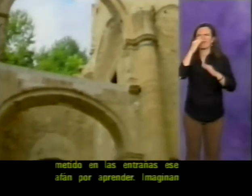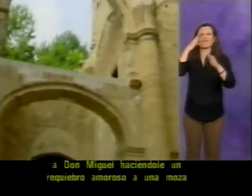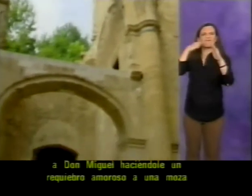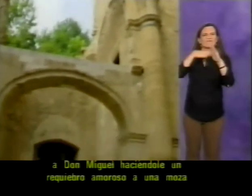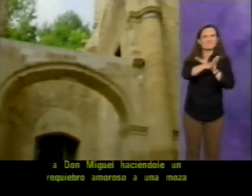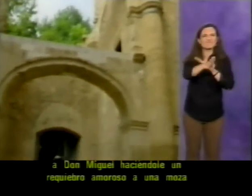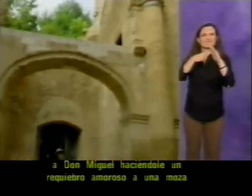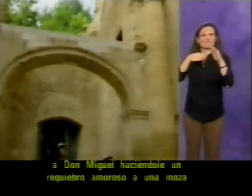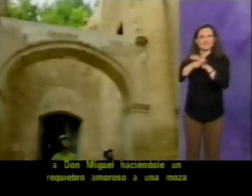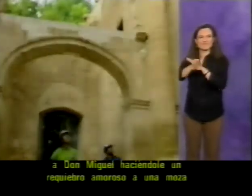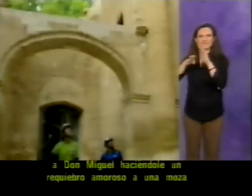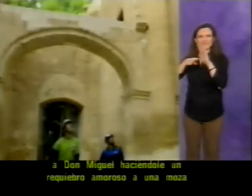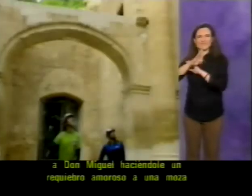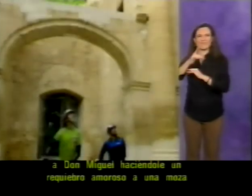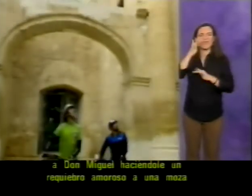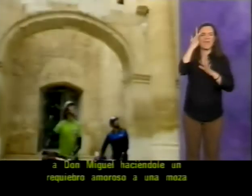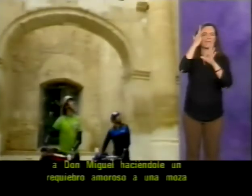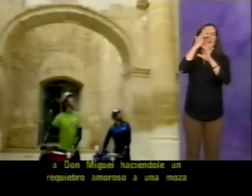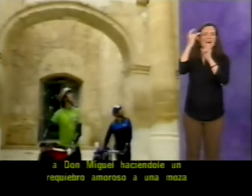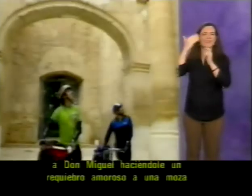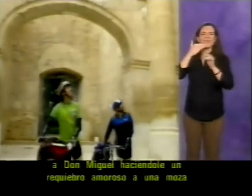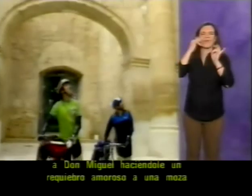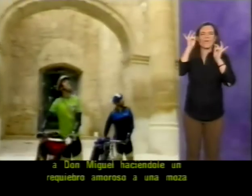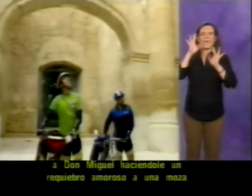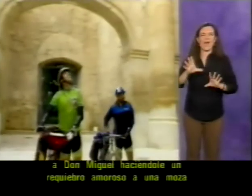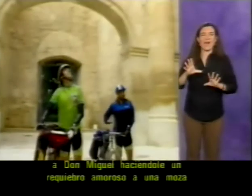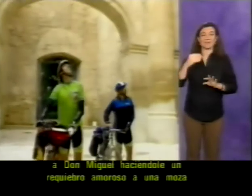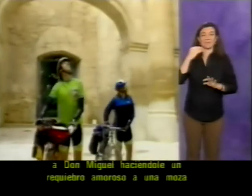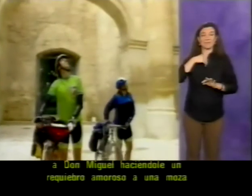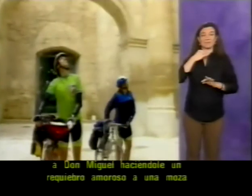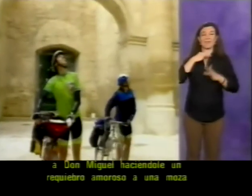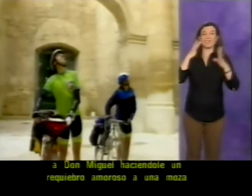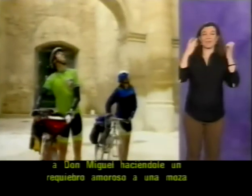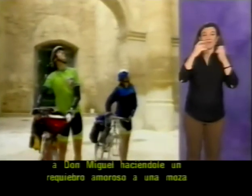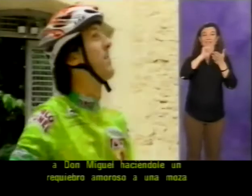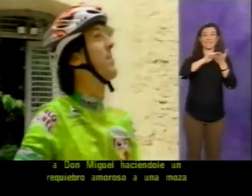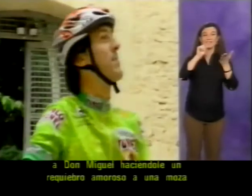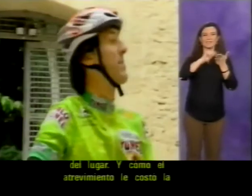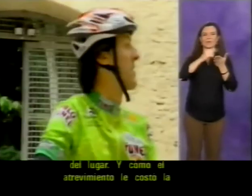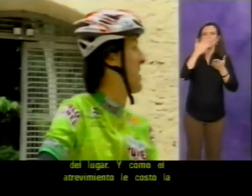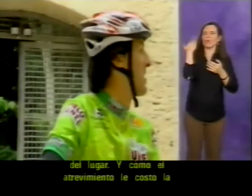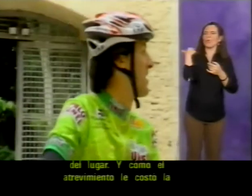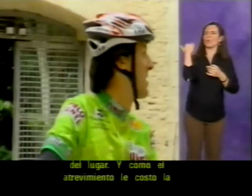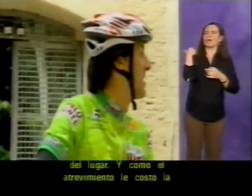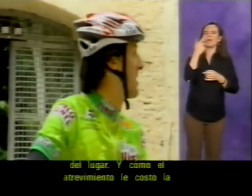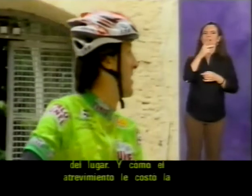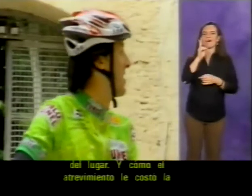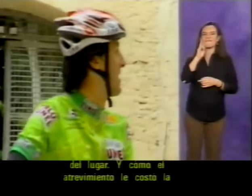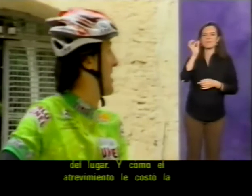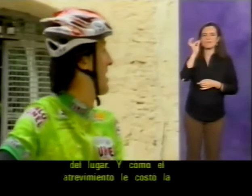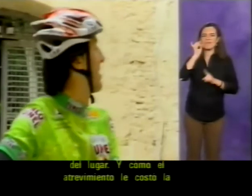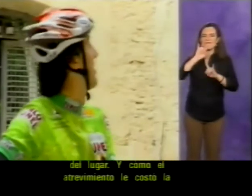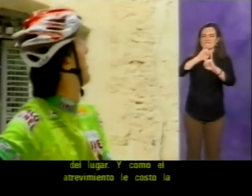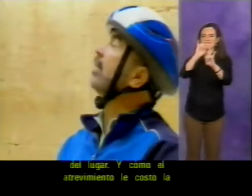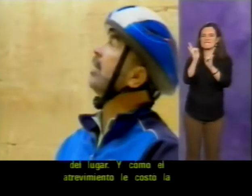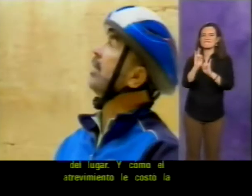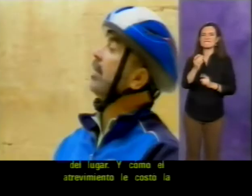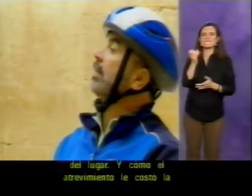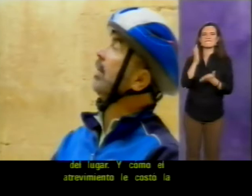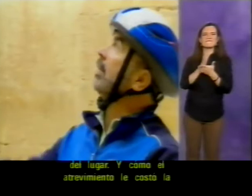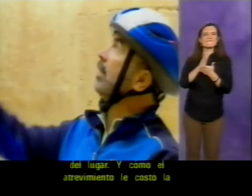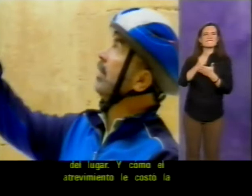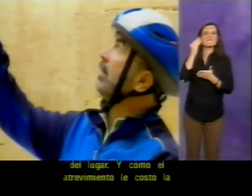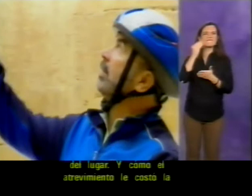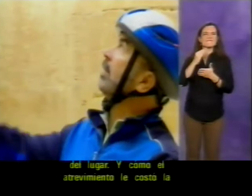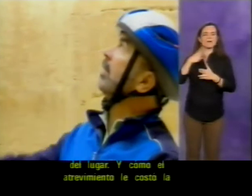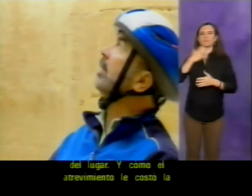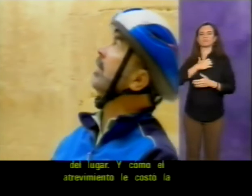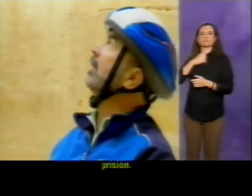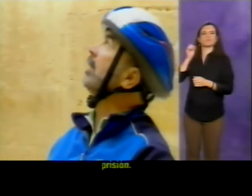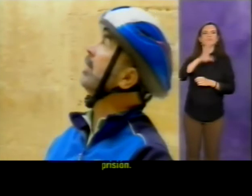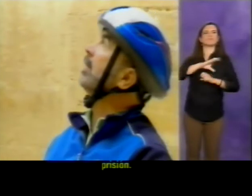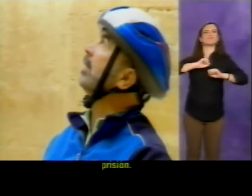Miguel haciéndole un requiebro amoroso a una moza del lugar. Y cómo el atrevimiento le costó la prisión.